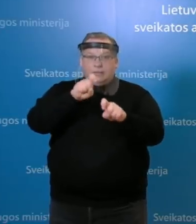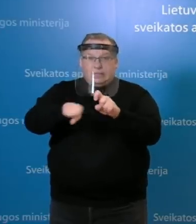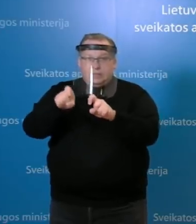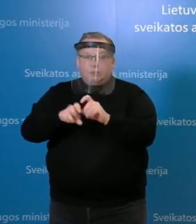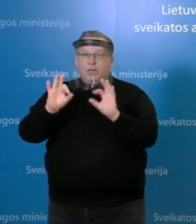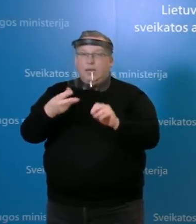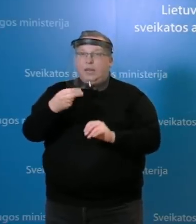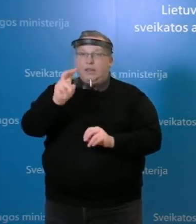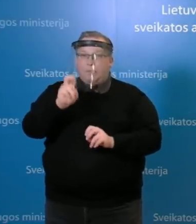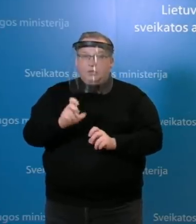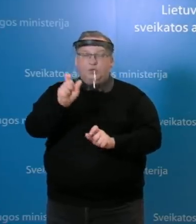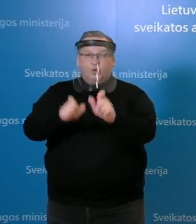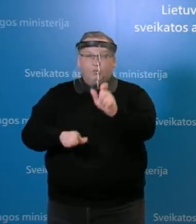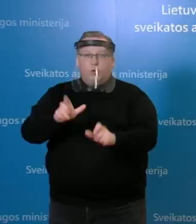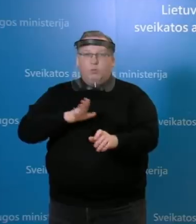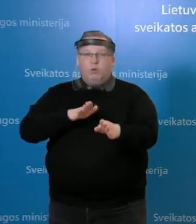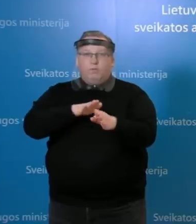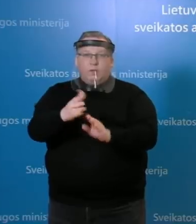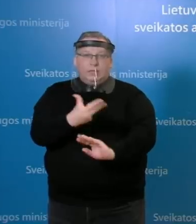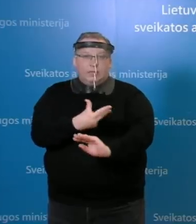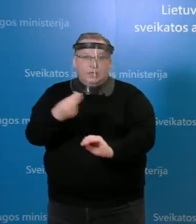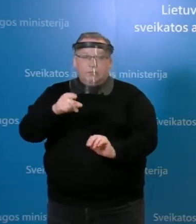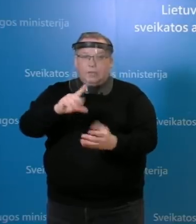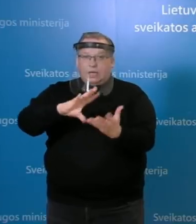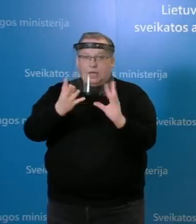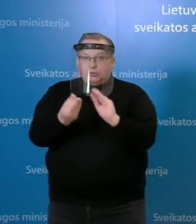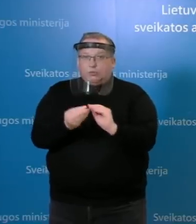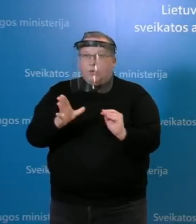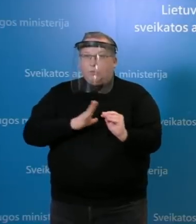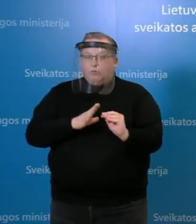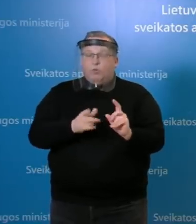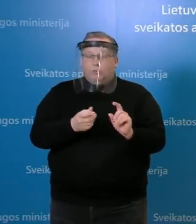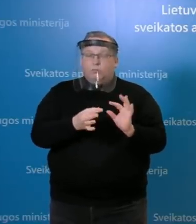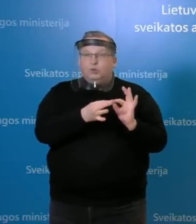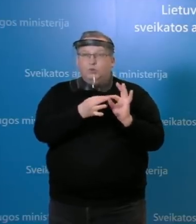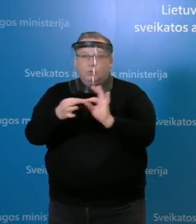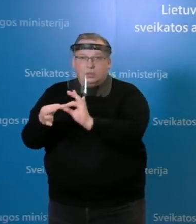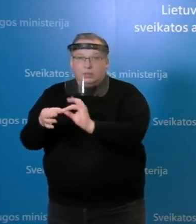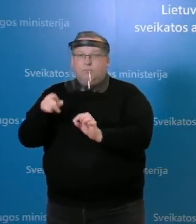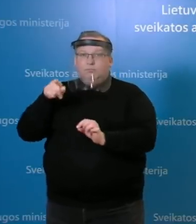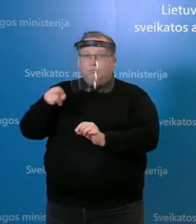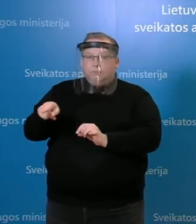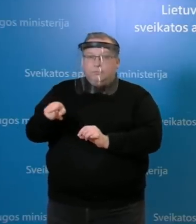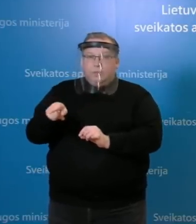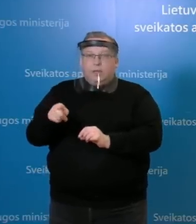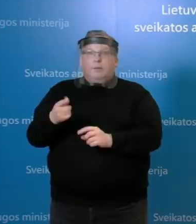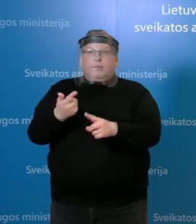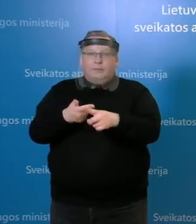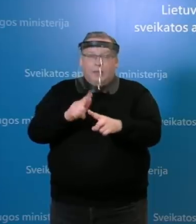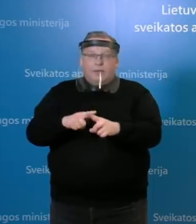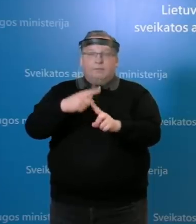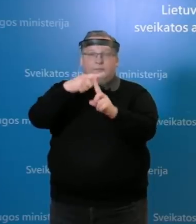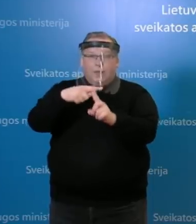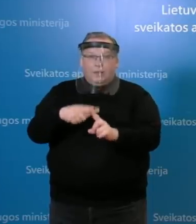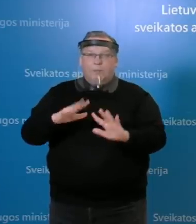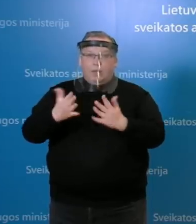nemenšinės gyventojai buvo vykdytas tyrimas, tai vis dėlto rezultatai buvo susijęs su to, kad teigimi atvejai buvo tie,